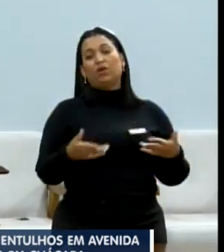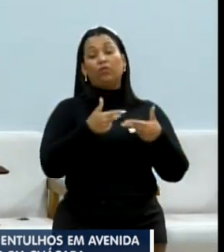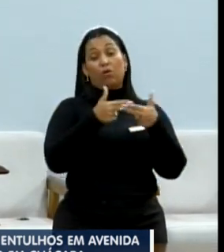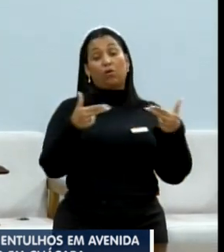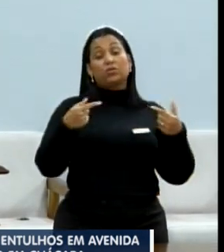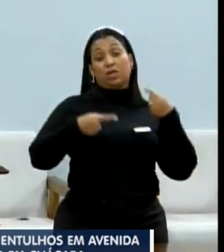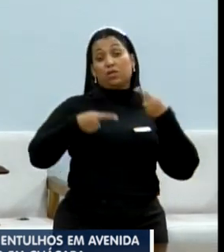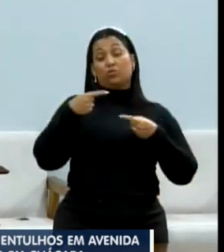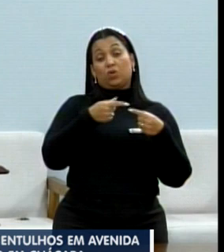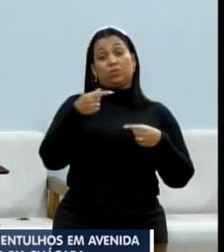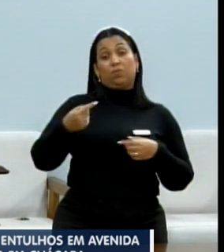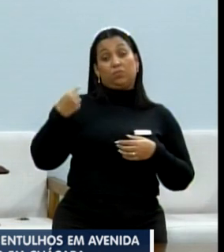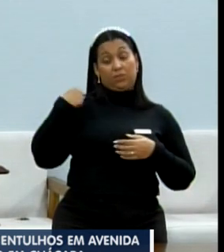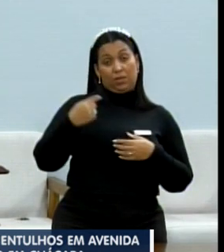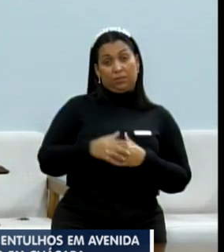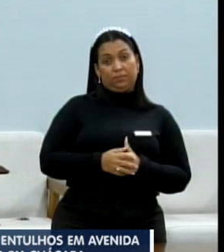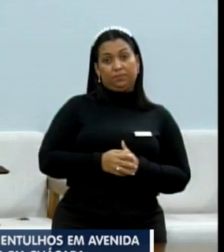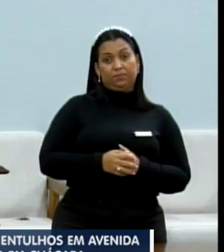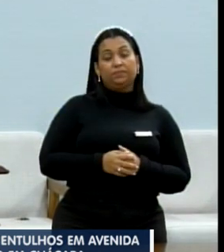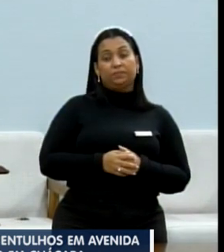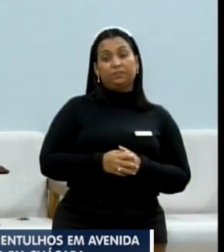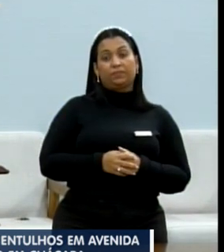Essa foi a discussão da semana passada aqui.